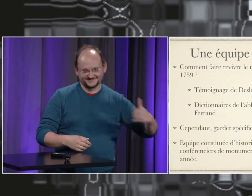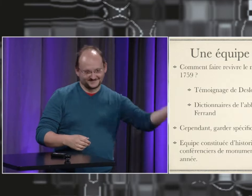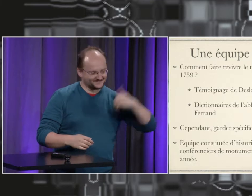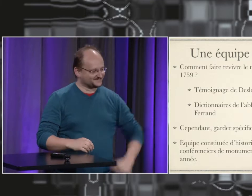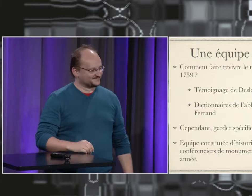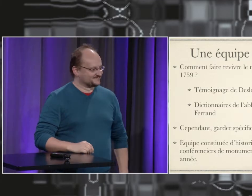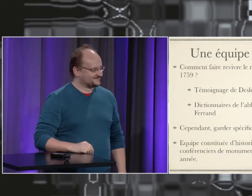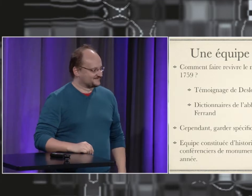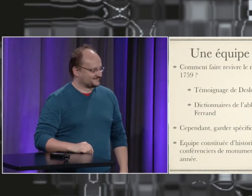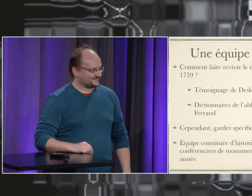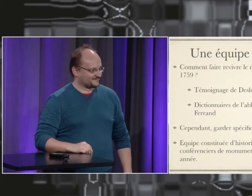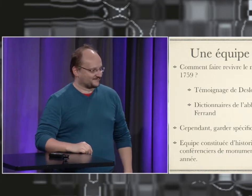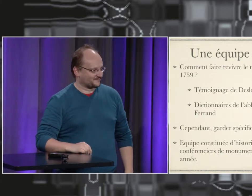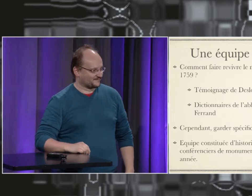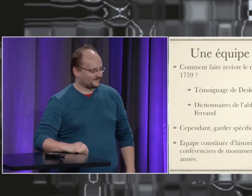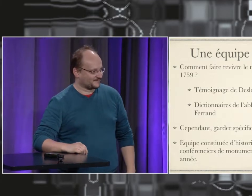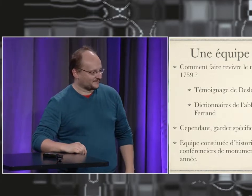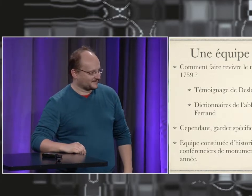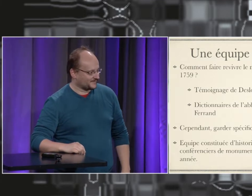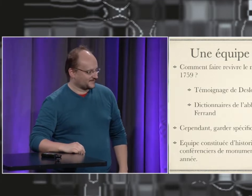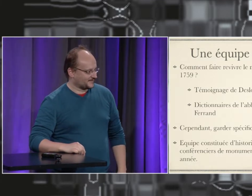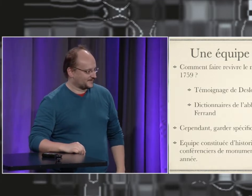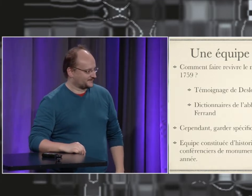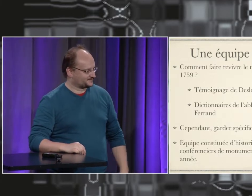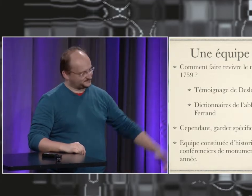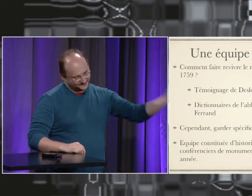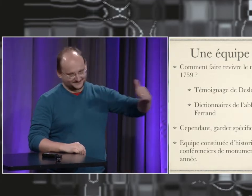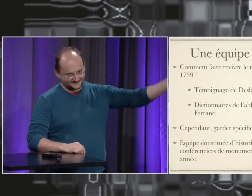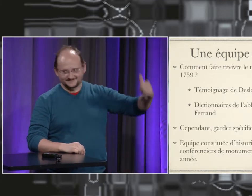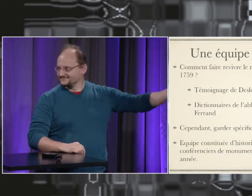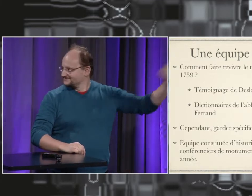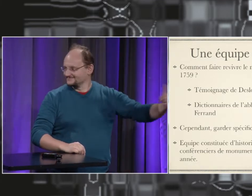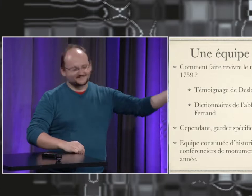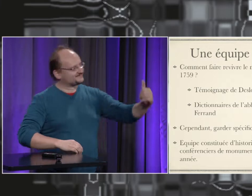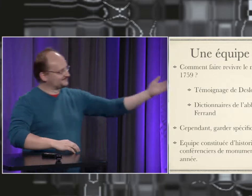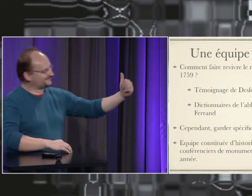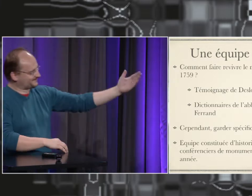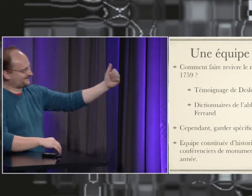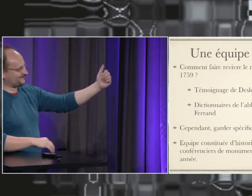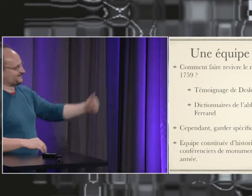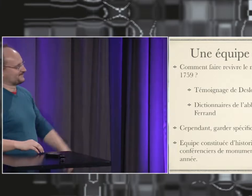généalogie par exemple et toutes ces personnes qui avec moi ont travaillé que j'invite à venir avec moi